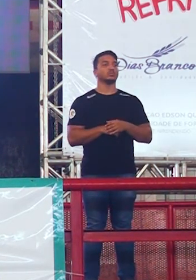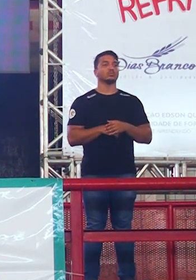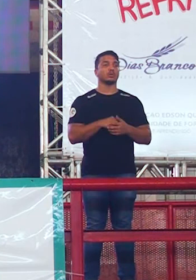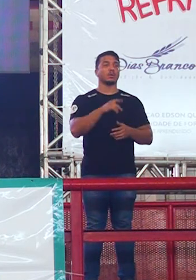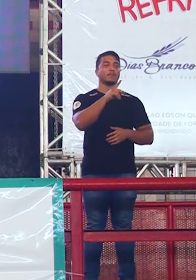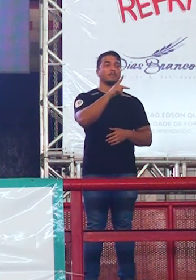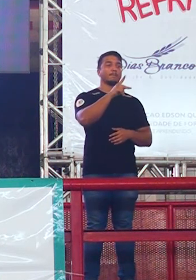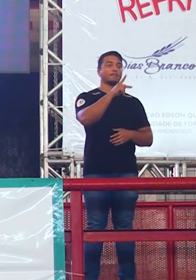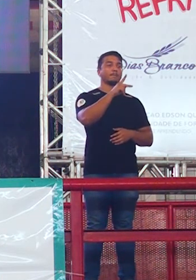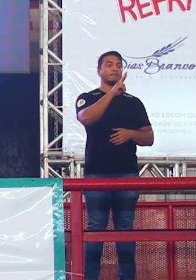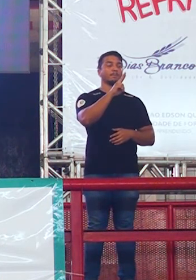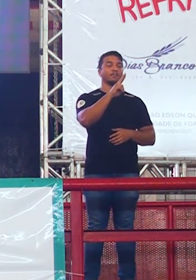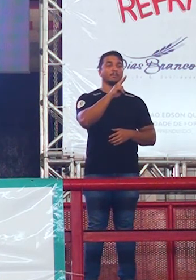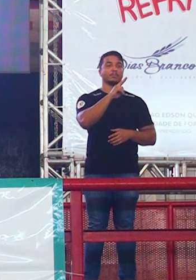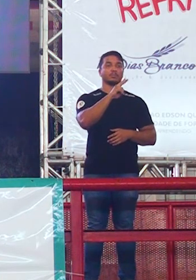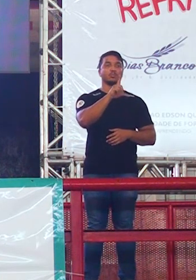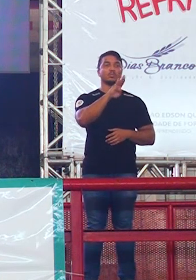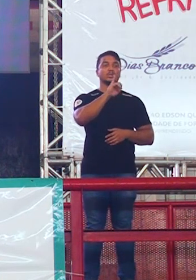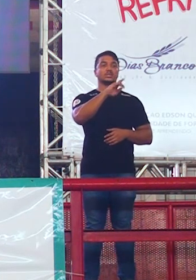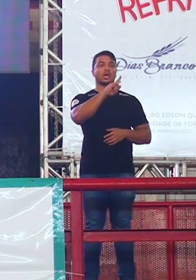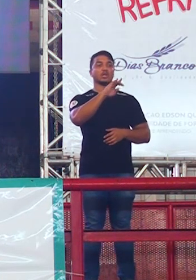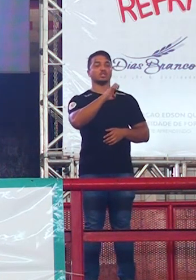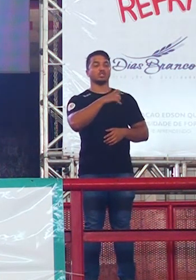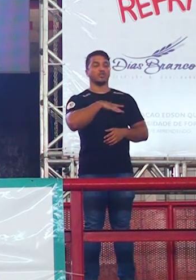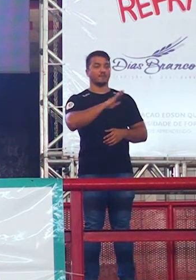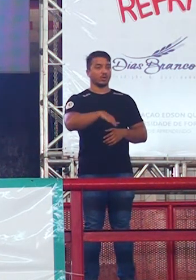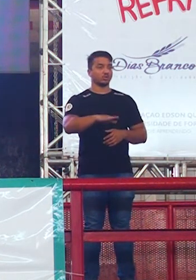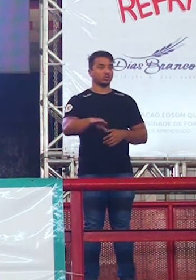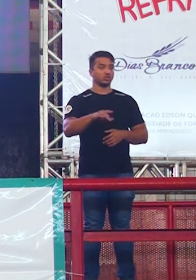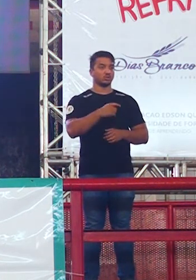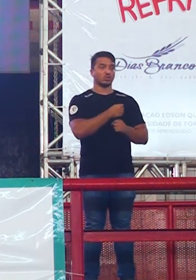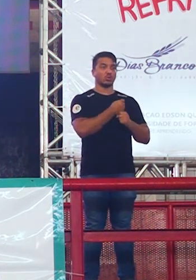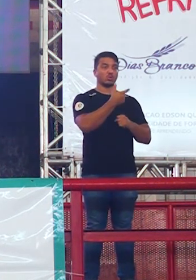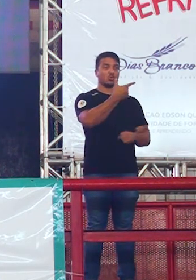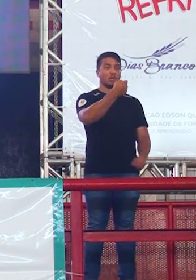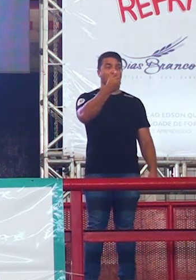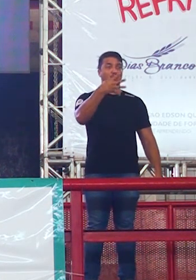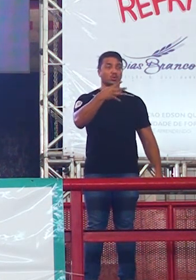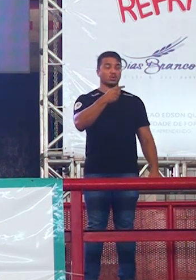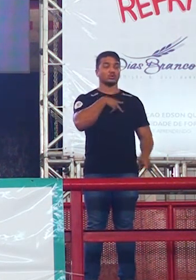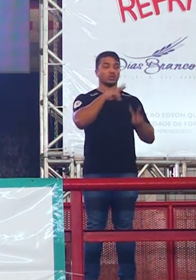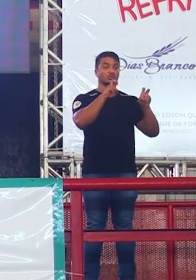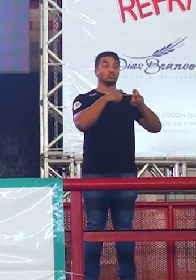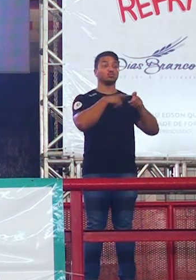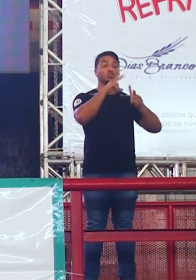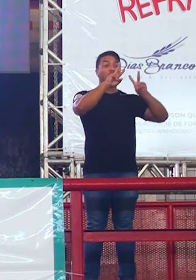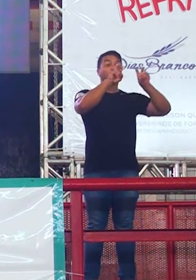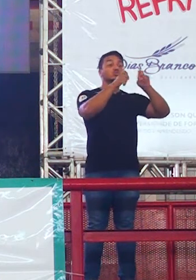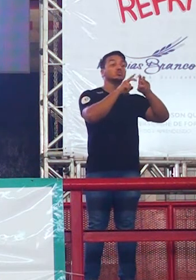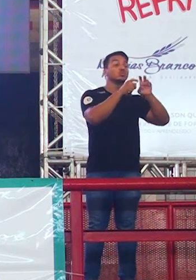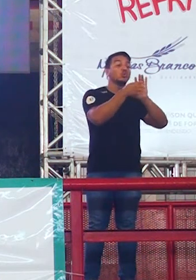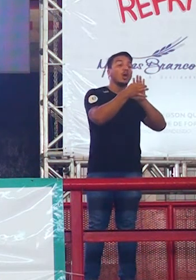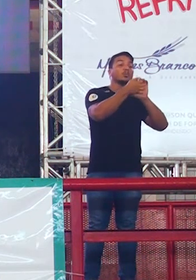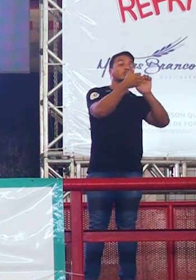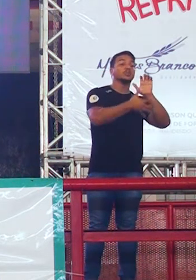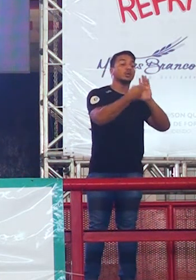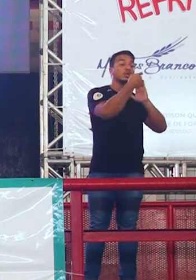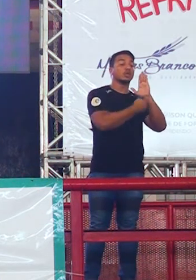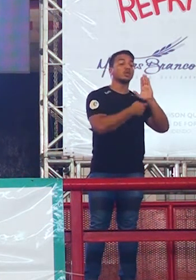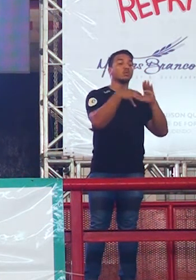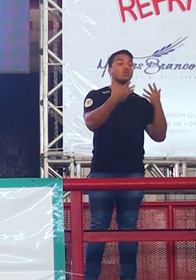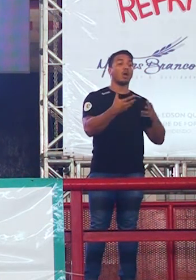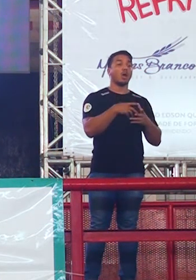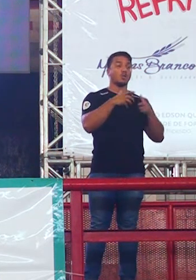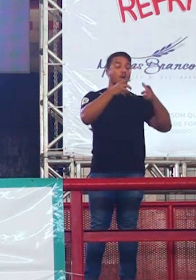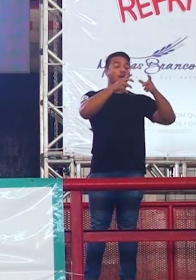Publicidade infantil, galera. Em 2014, o Enem pediu uma discussão sobre o